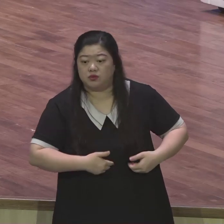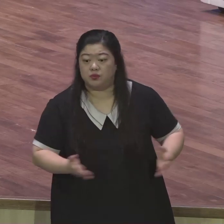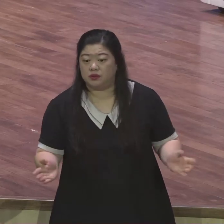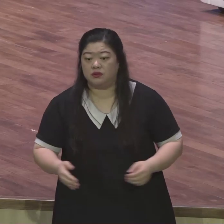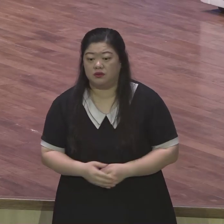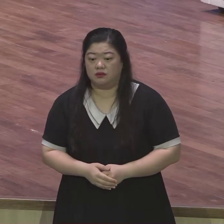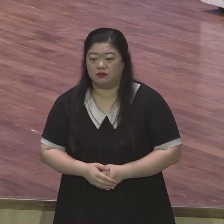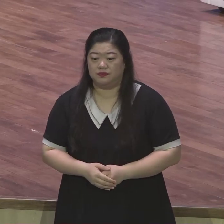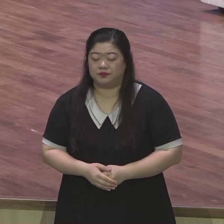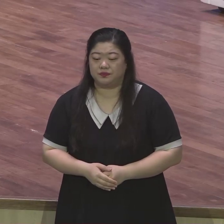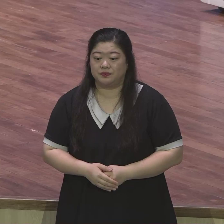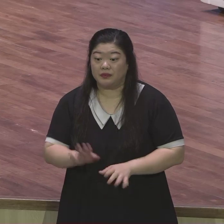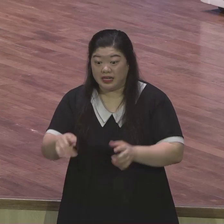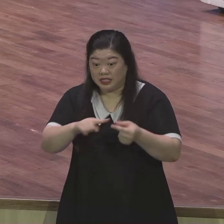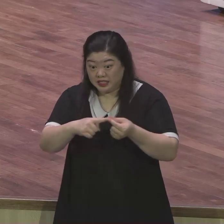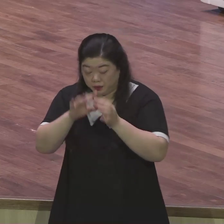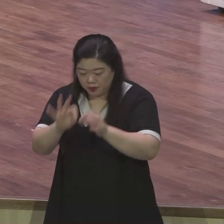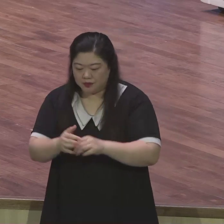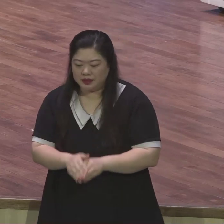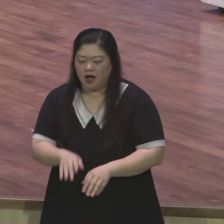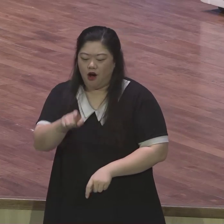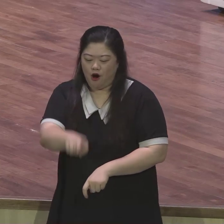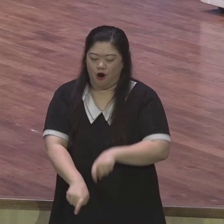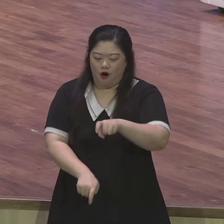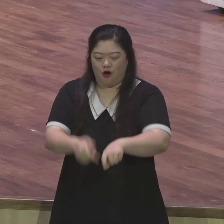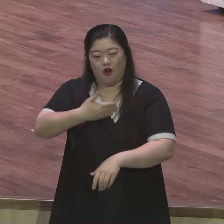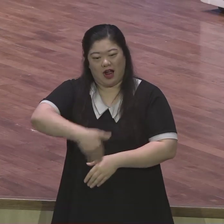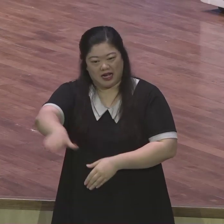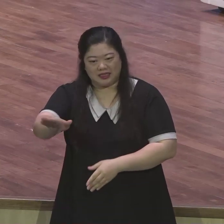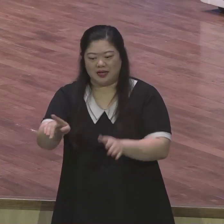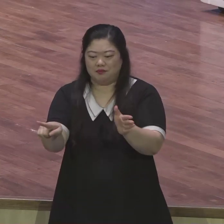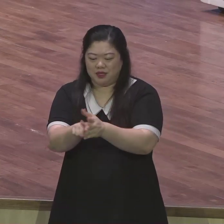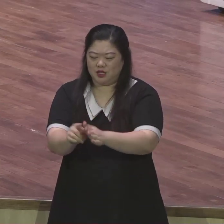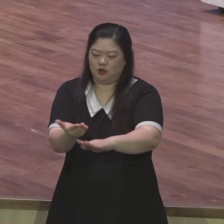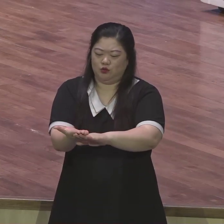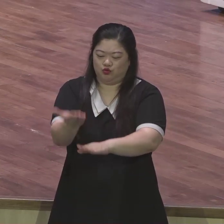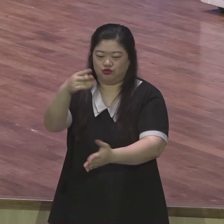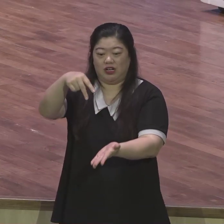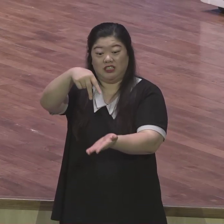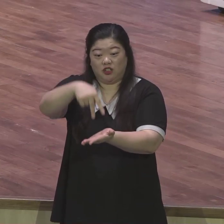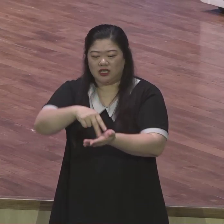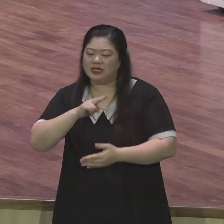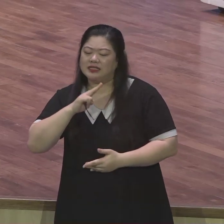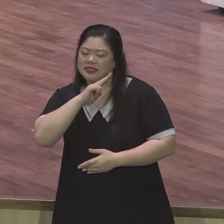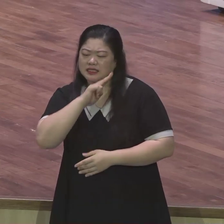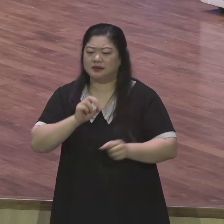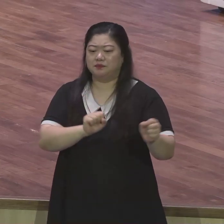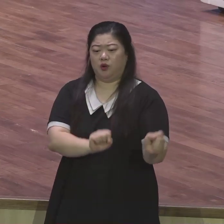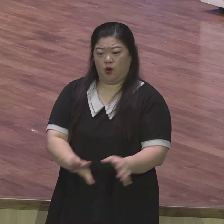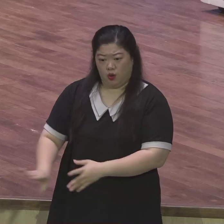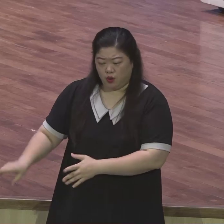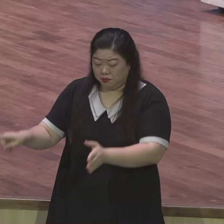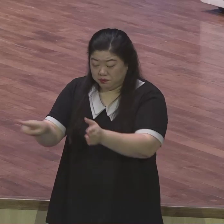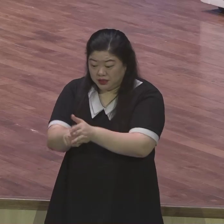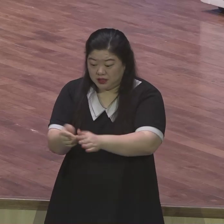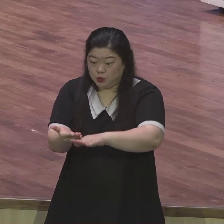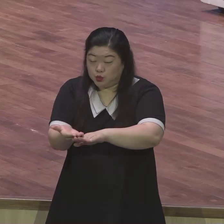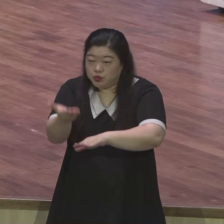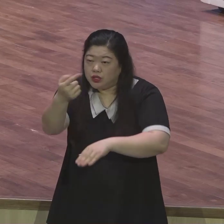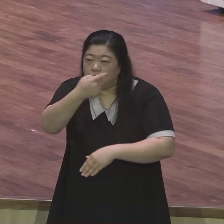걸어가세 걸어가세 믿음 위에 서서 나가세 나가세 의심 버리고 걸어가세 믿음 위에 서서 눈과 귀에 아무